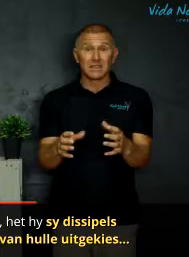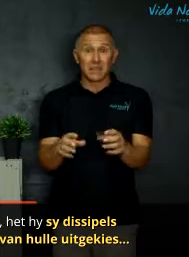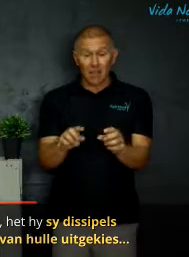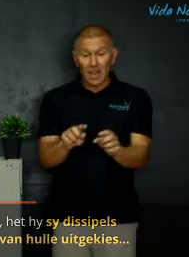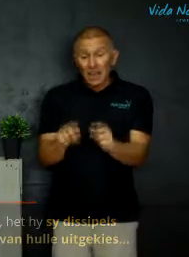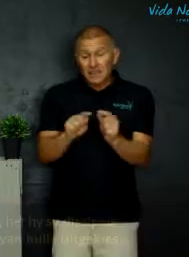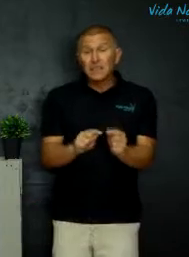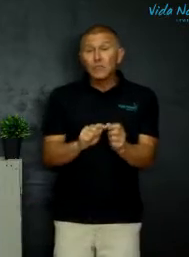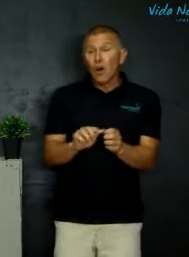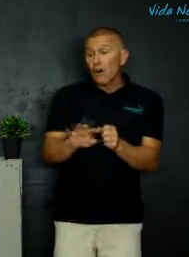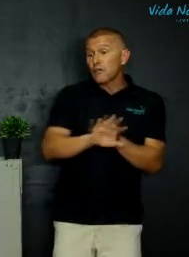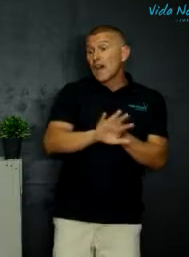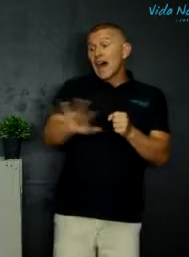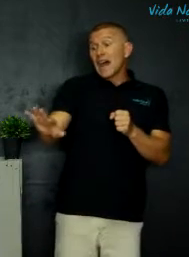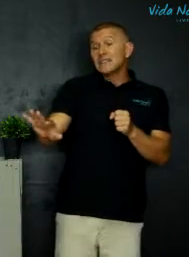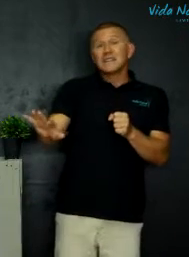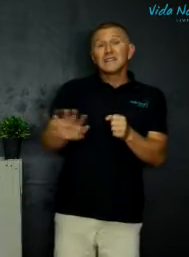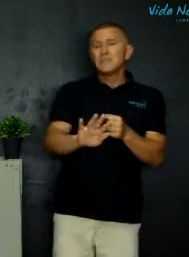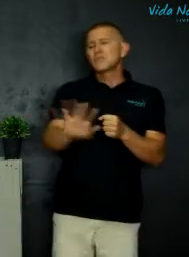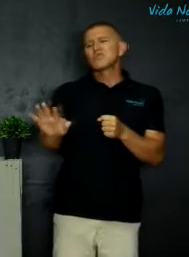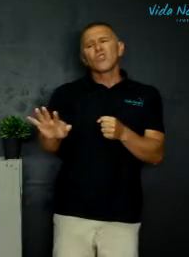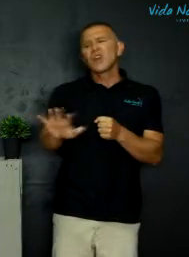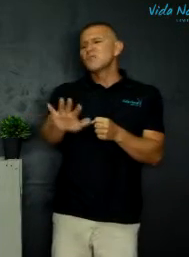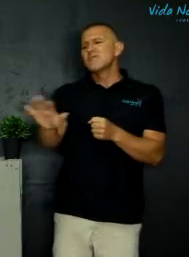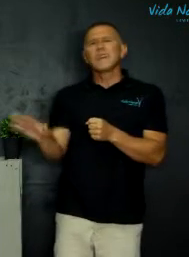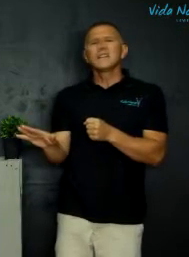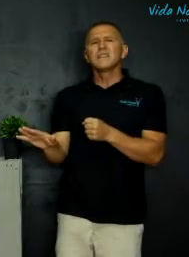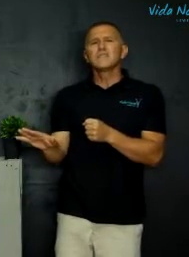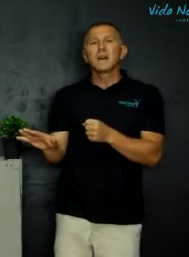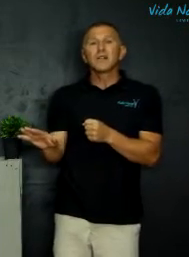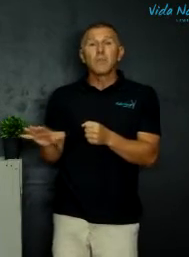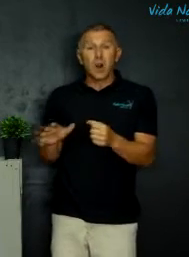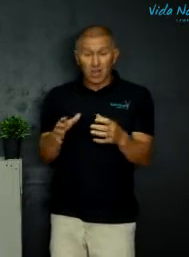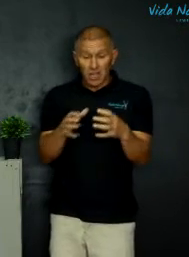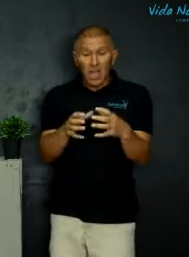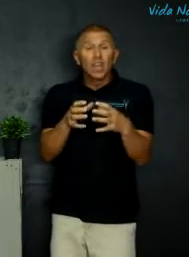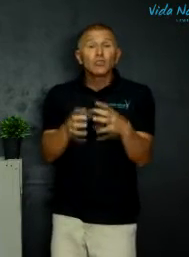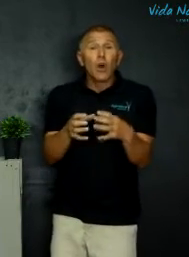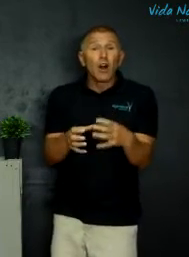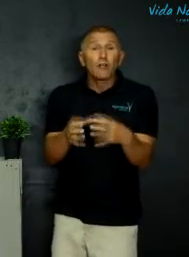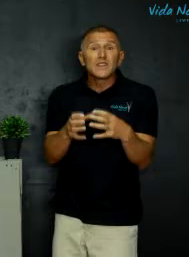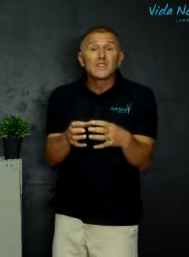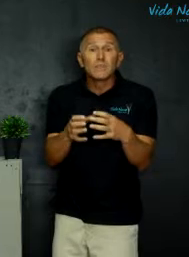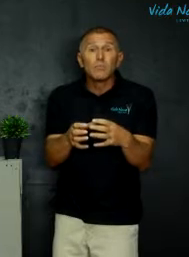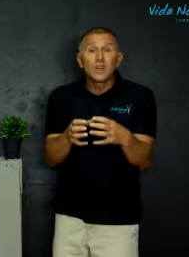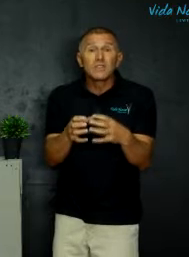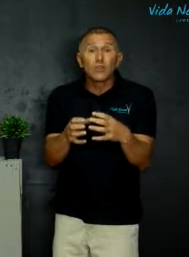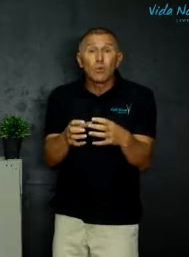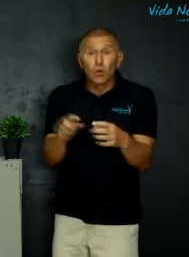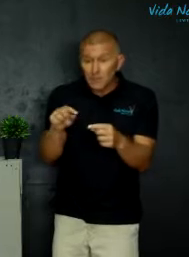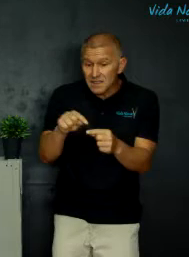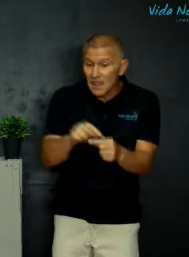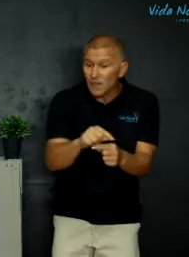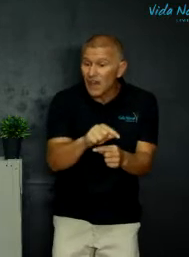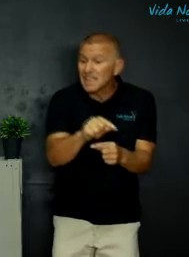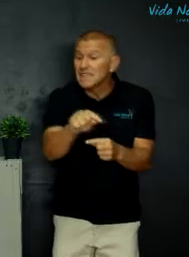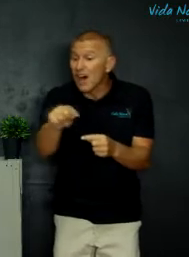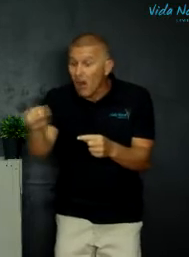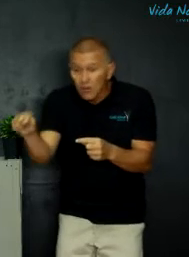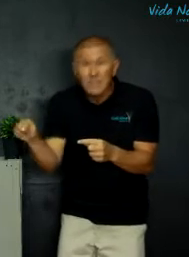Israel. Dit is nie twaalf uit sy disciples, sorry ouwens, jylle het nie die spanning gemaakt nie. Twaalf is sy symbolische nommer om te sê, wat is al